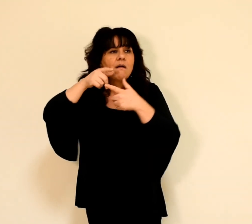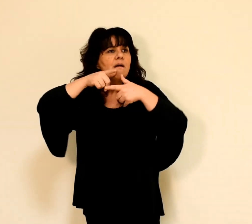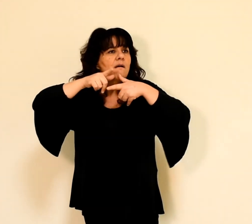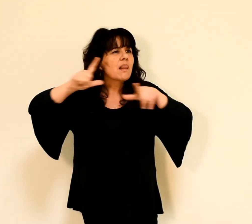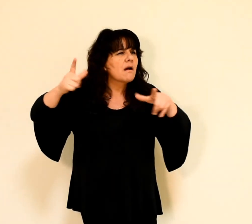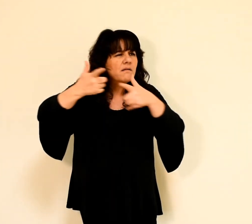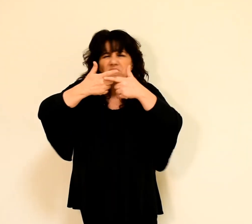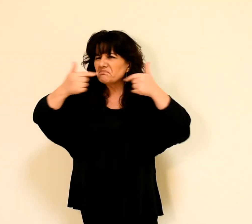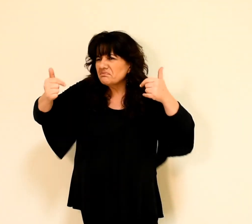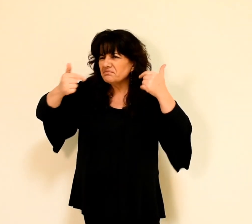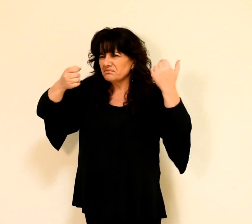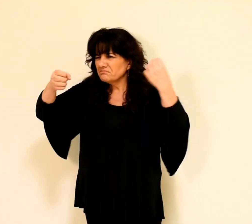les interpréter.